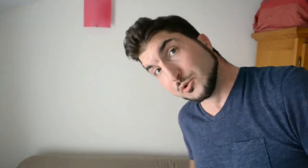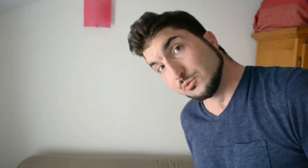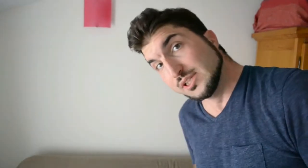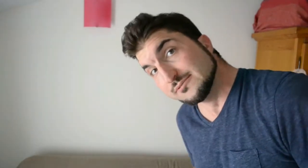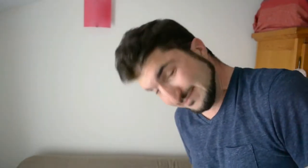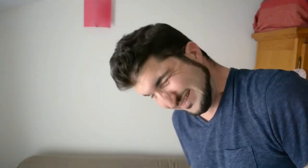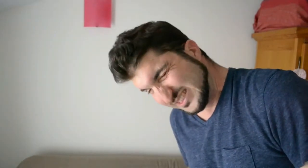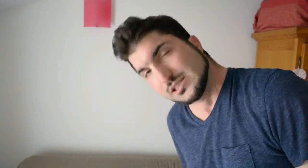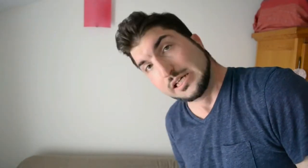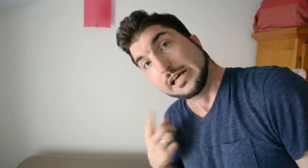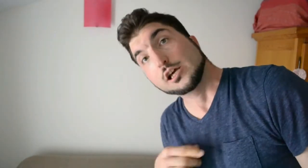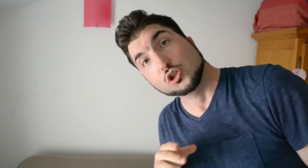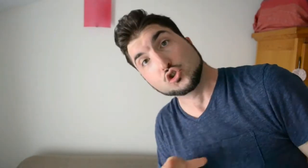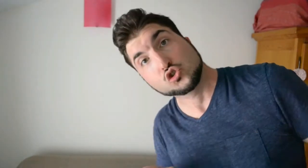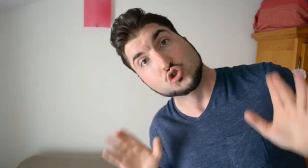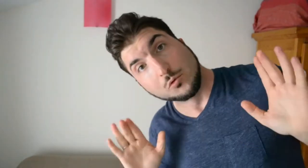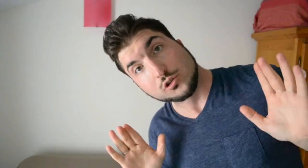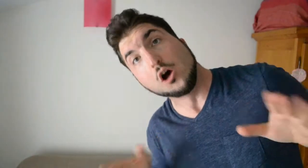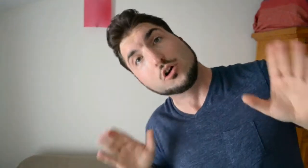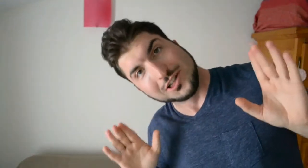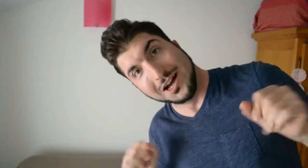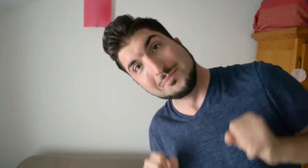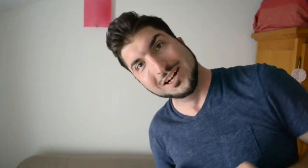conduit. Et je mens ça très bien.